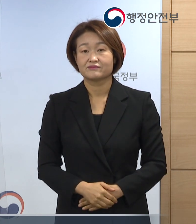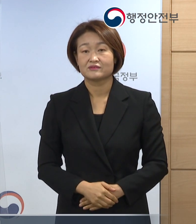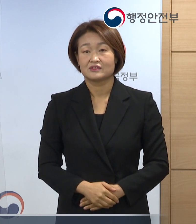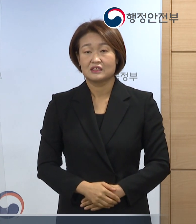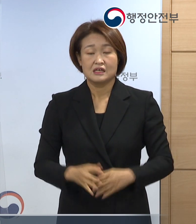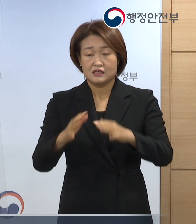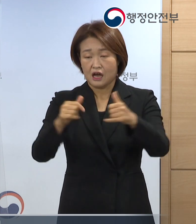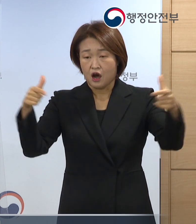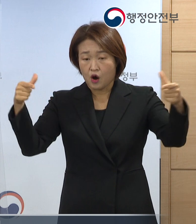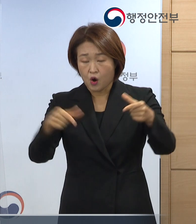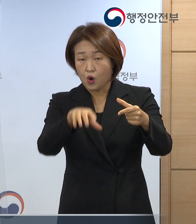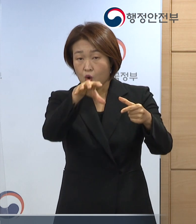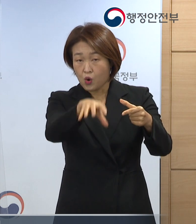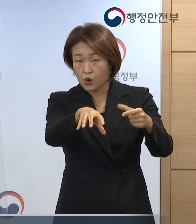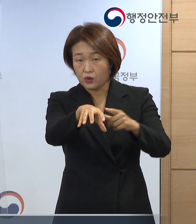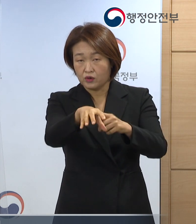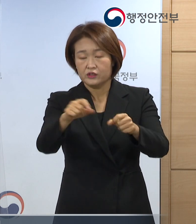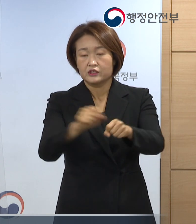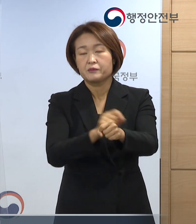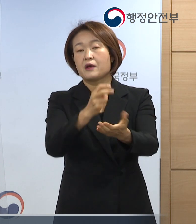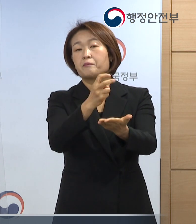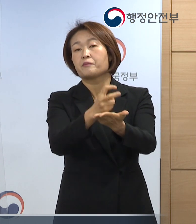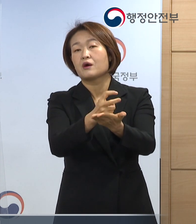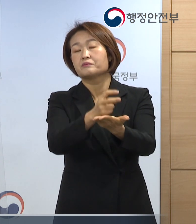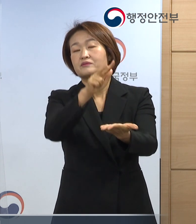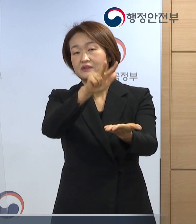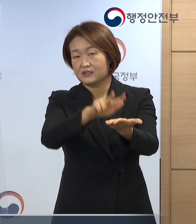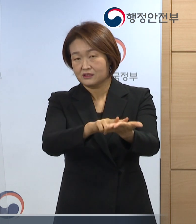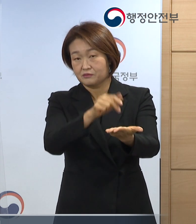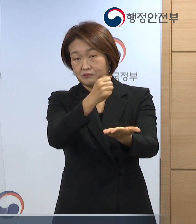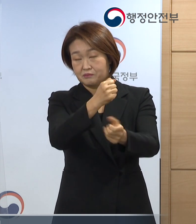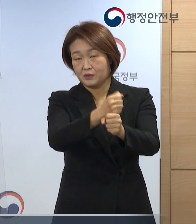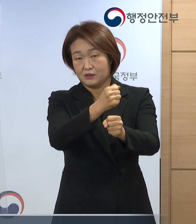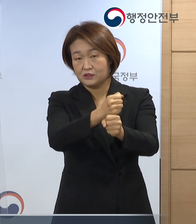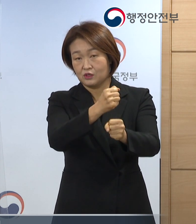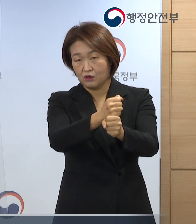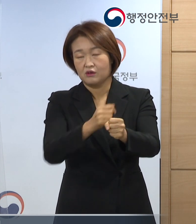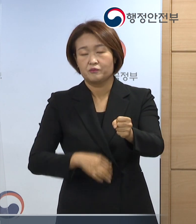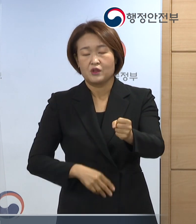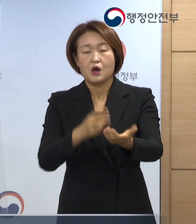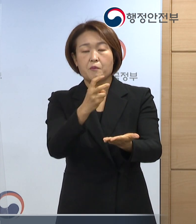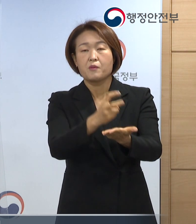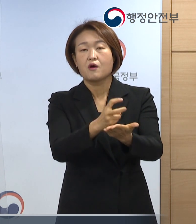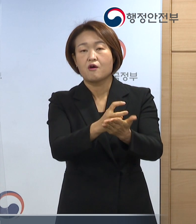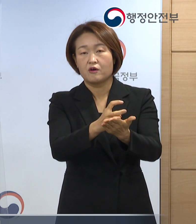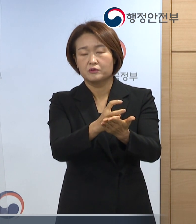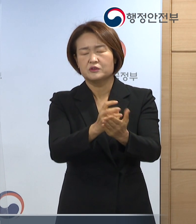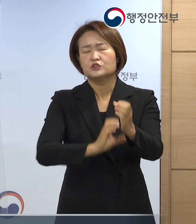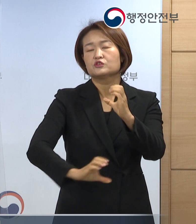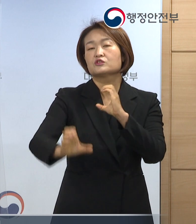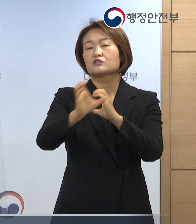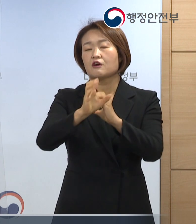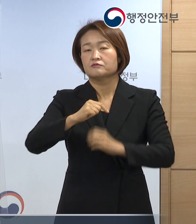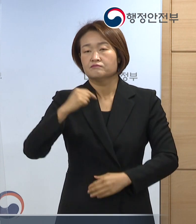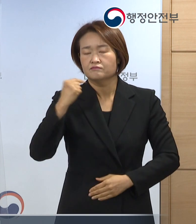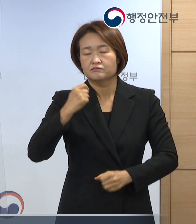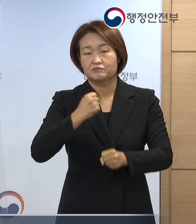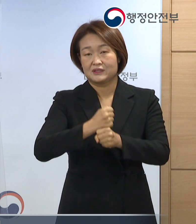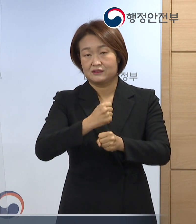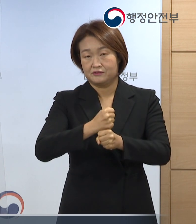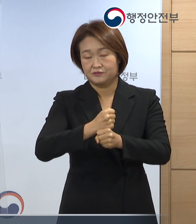인구 감소지역 지원특별법 제정을 통해 지원에 필요한 제도적 기반을 보다 강화하겠습니다.